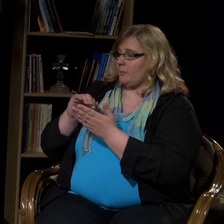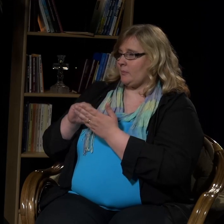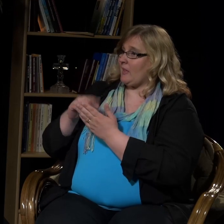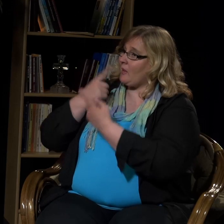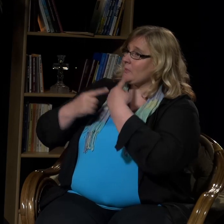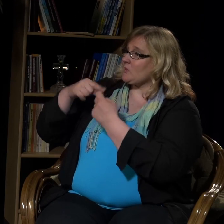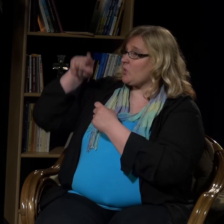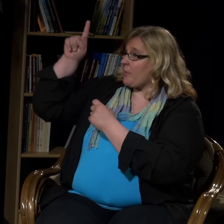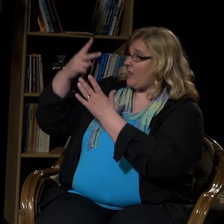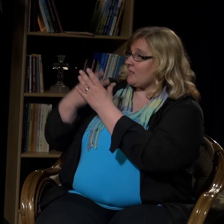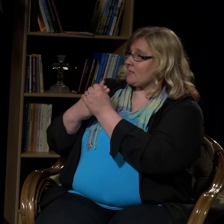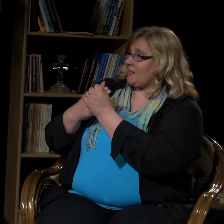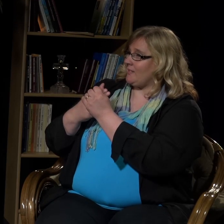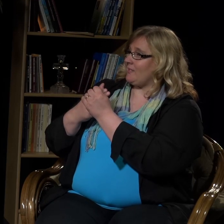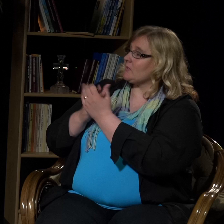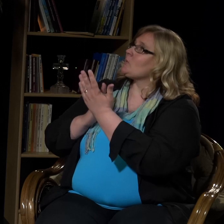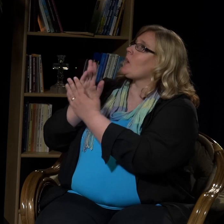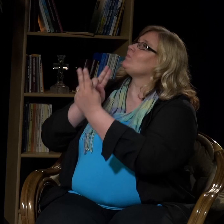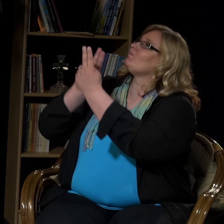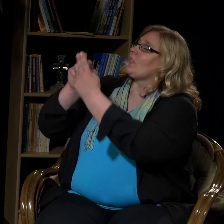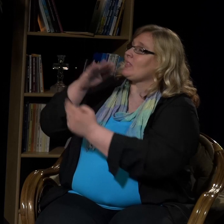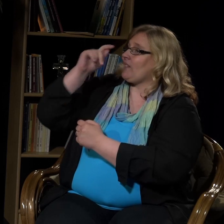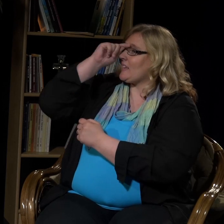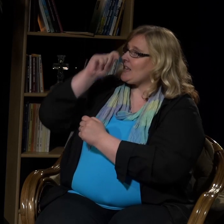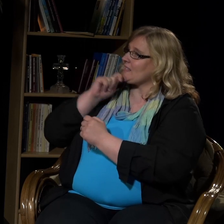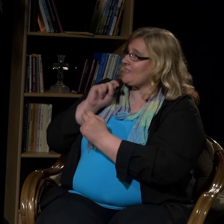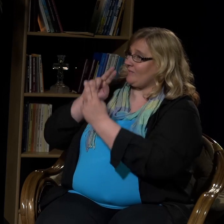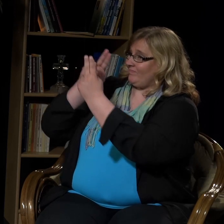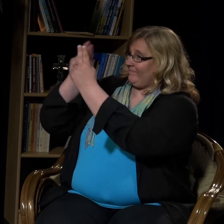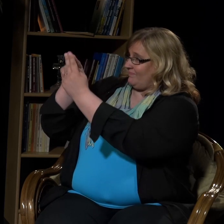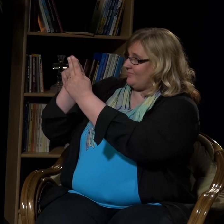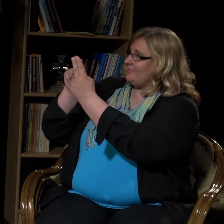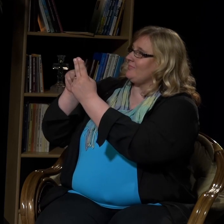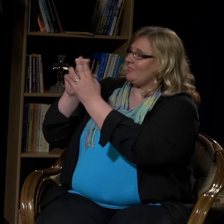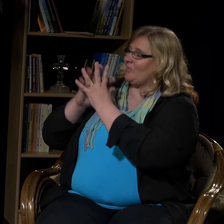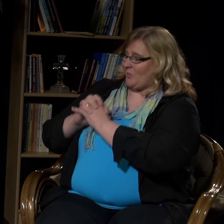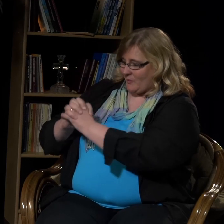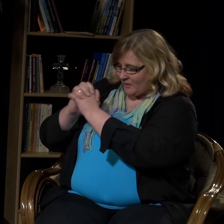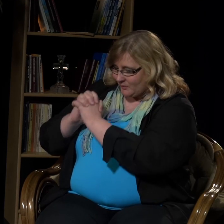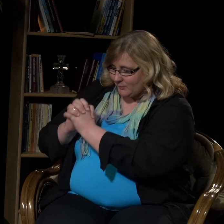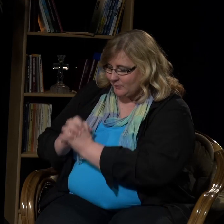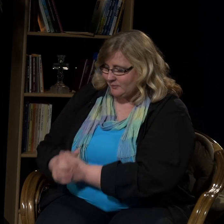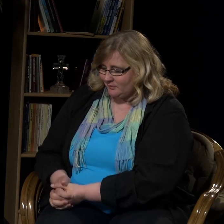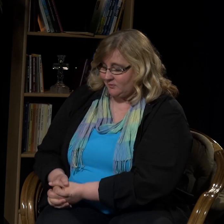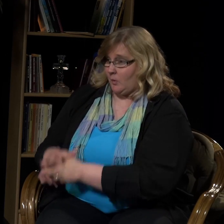Rukous on keskustelua Jumalan kanssa. Sillä tavalla me saamme suoraan yhteyden taivaalliseen isämme.